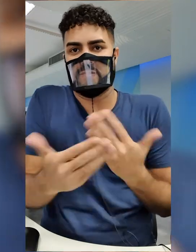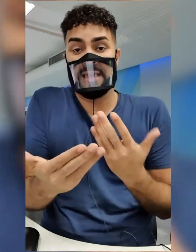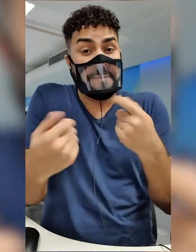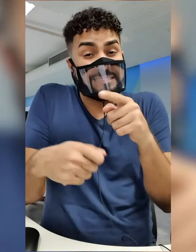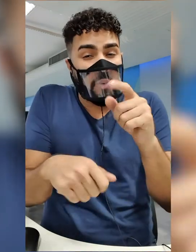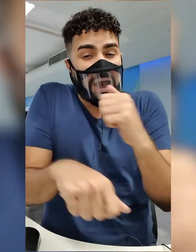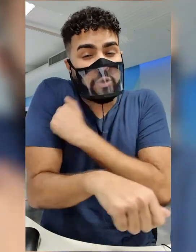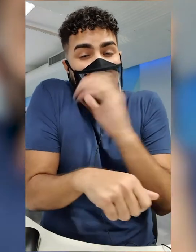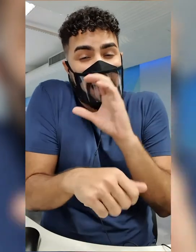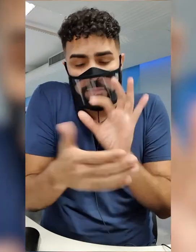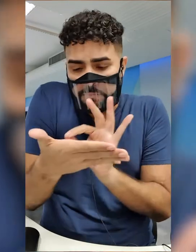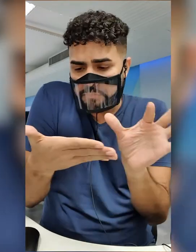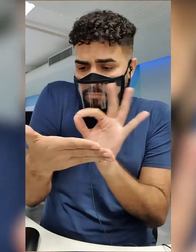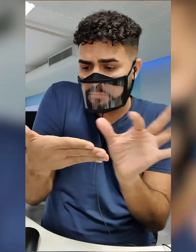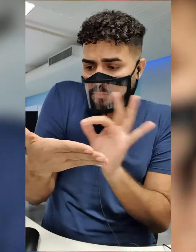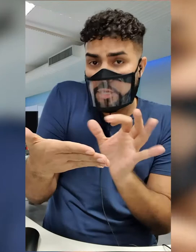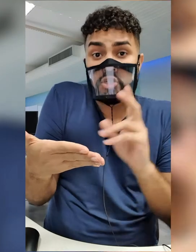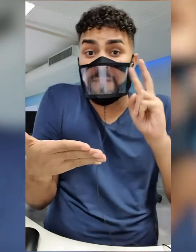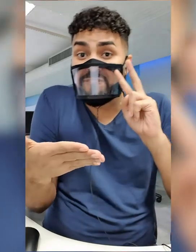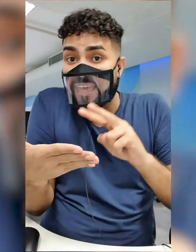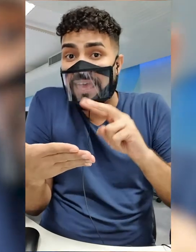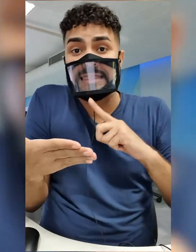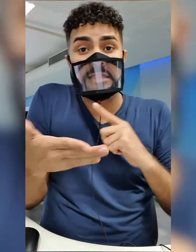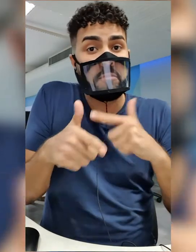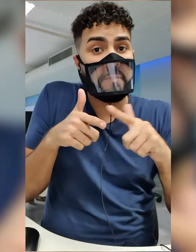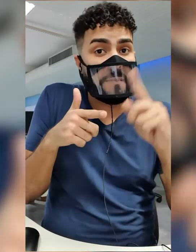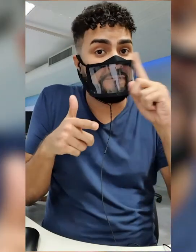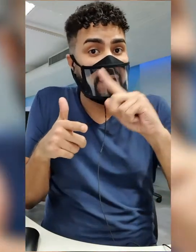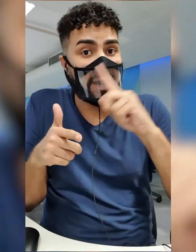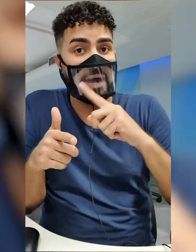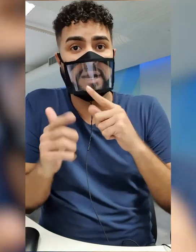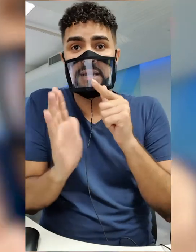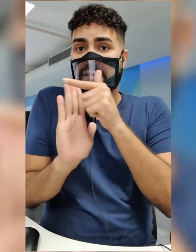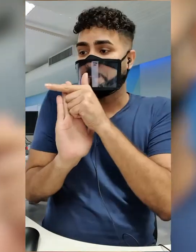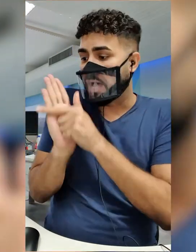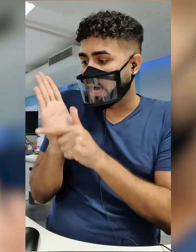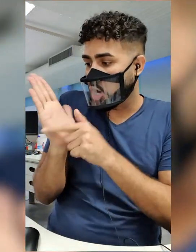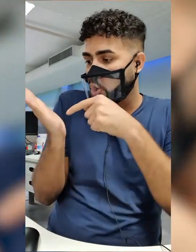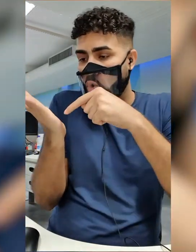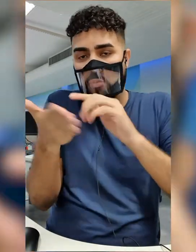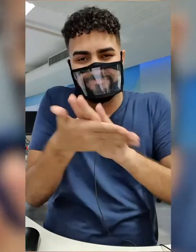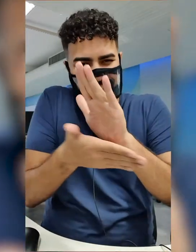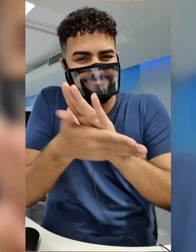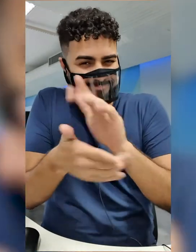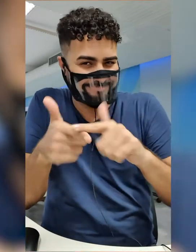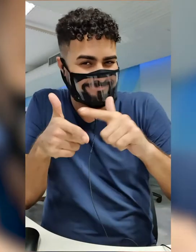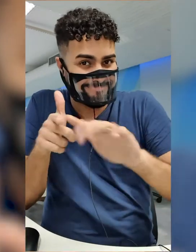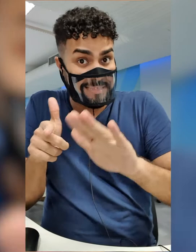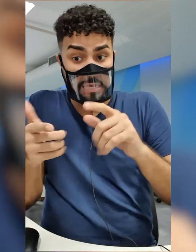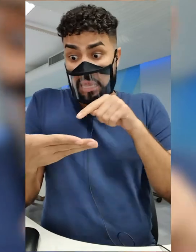percorrer toda a prova rapidamente para ver se tem algum problema técnico, uma página em branco ou outras interseções gráficas. Se ele perceber